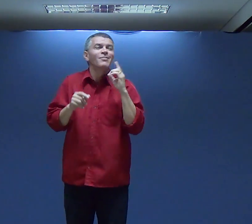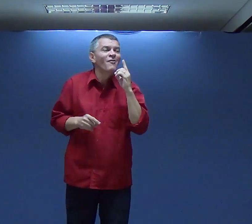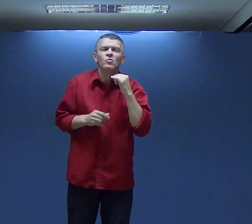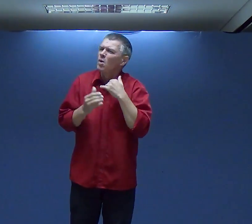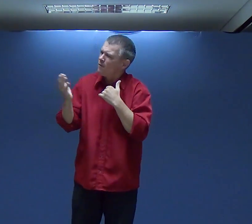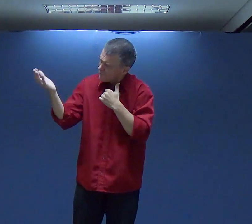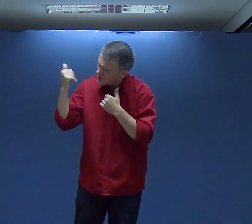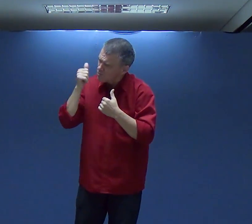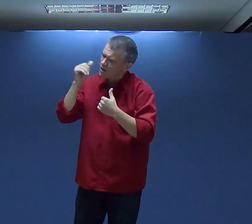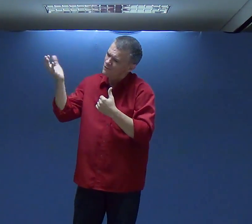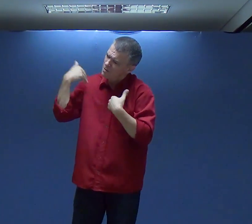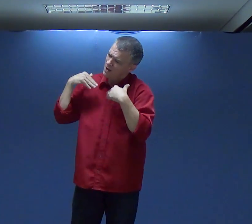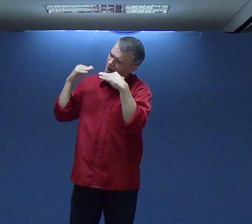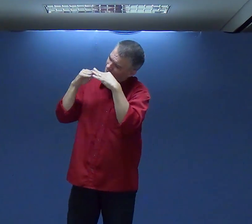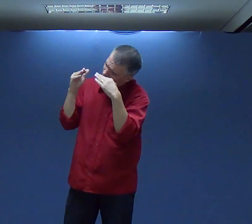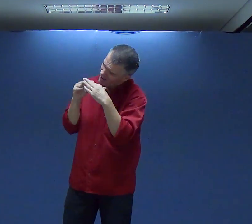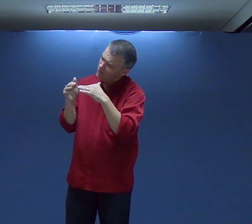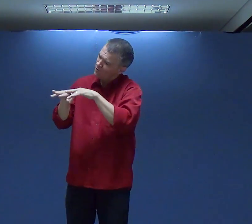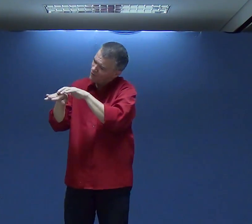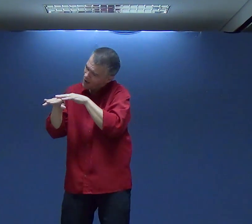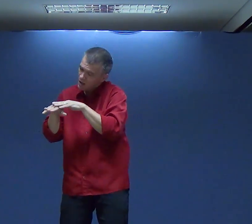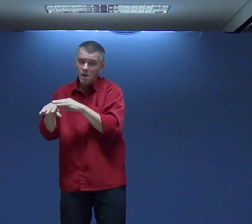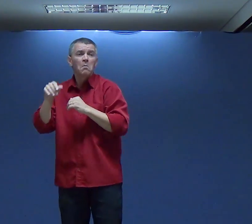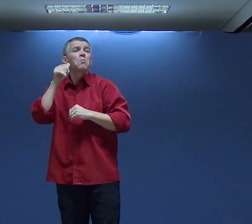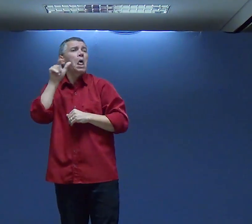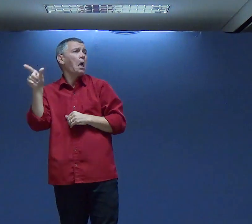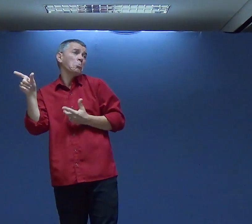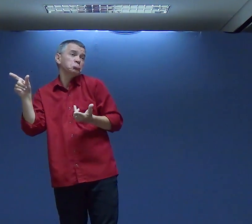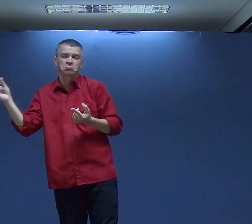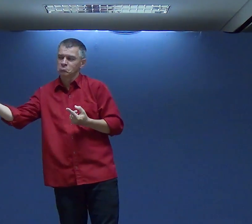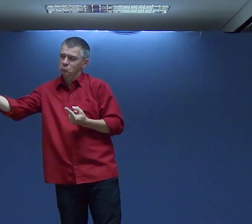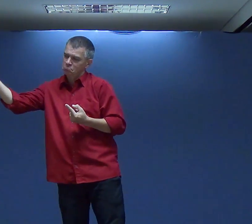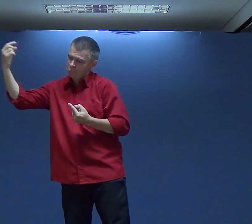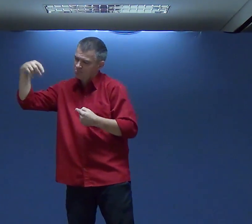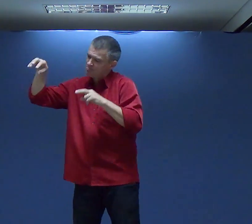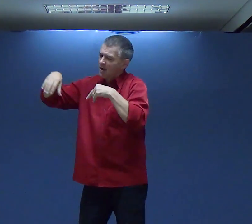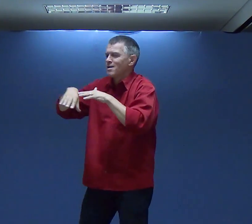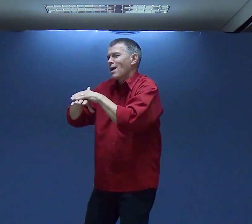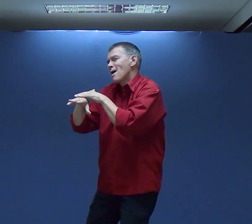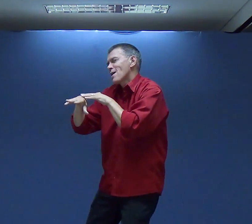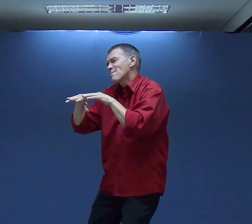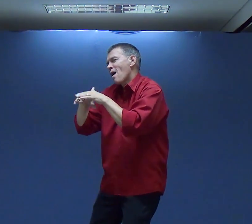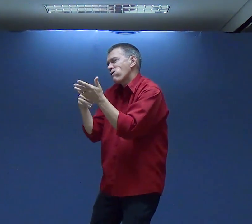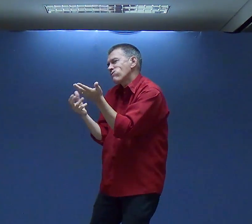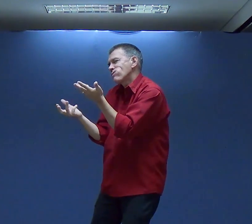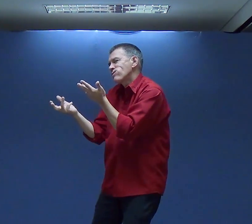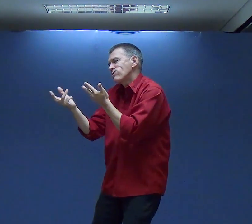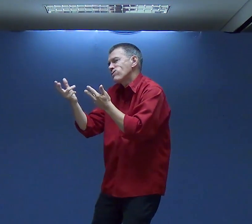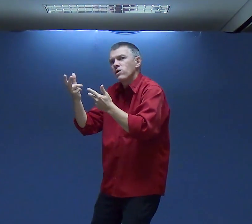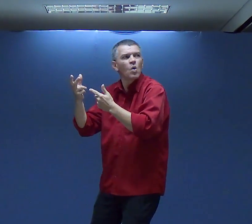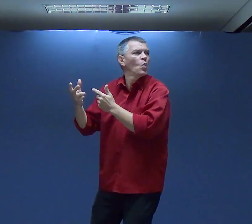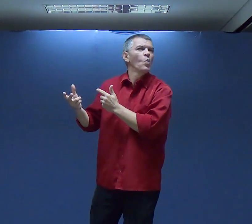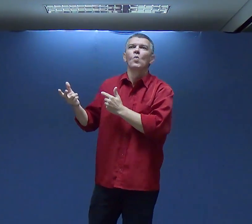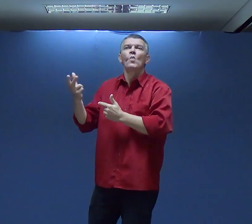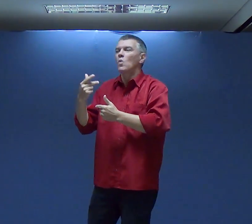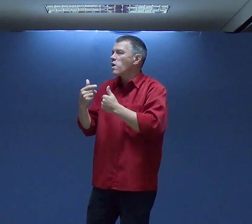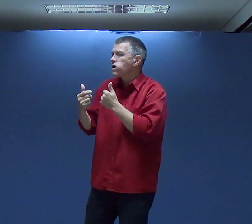Naquele momento E Davi Fala Ah eu vou Chamar aquela mulher Pra vir Conversar comigo E ele